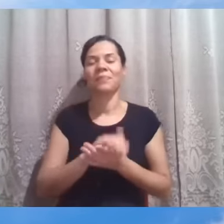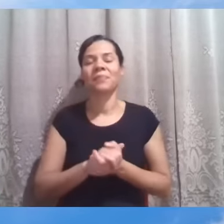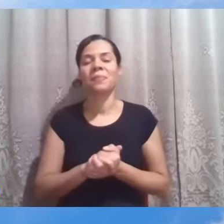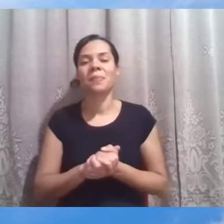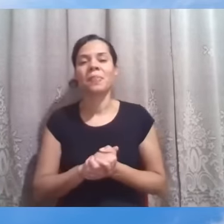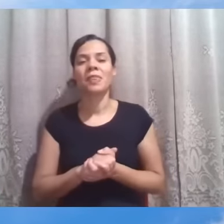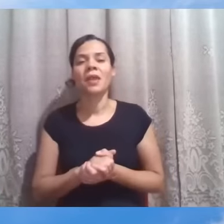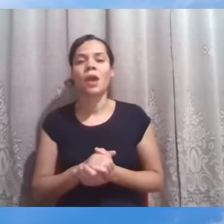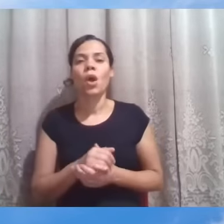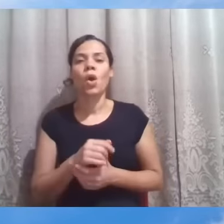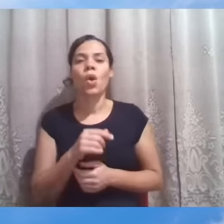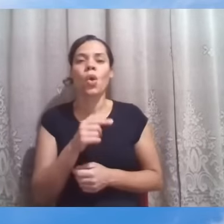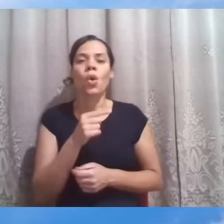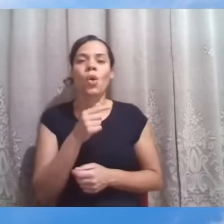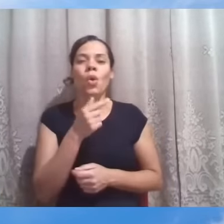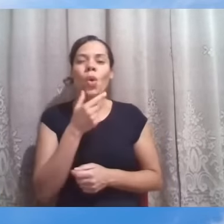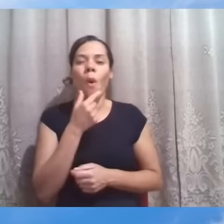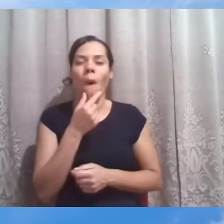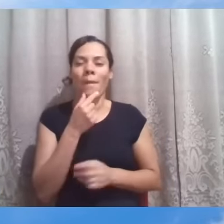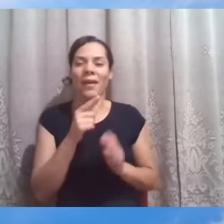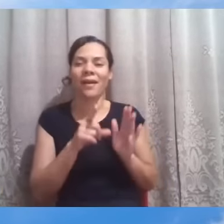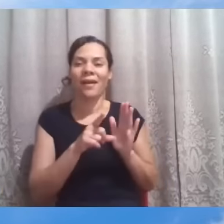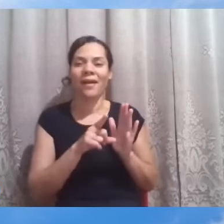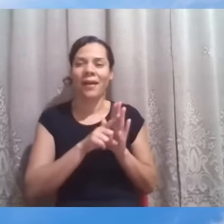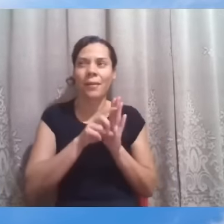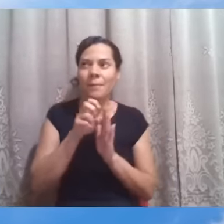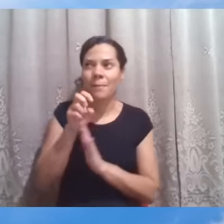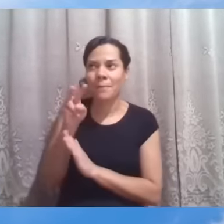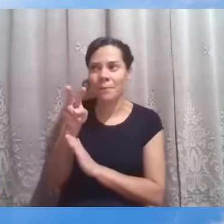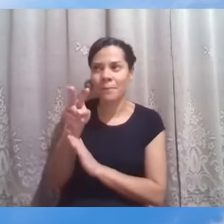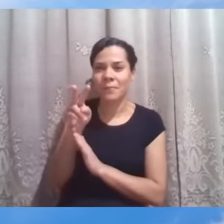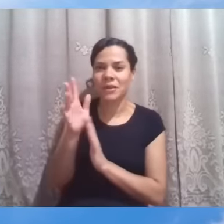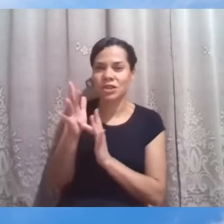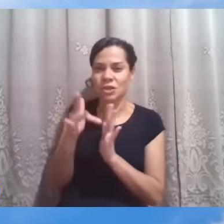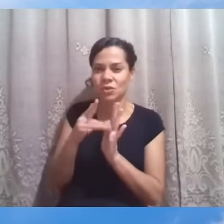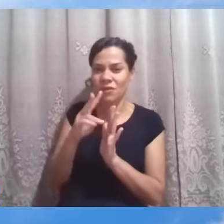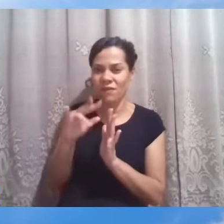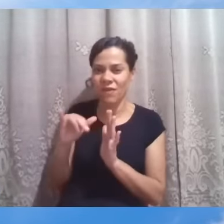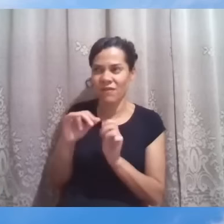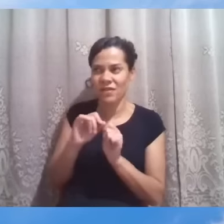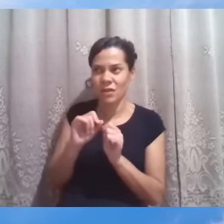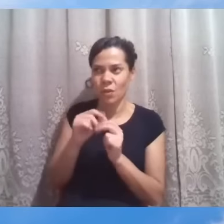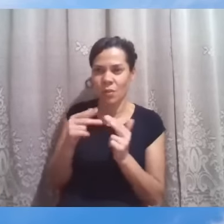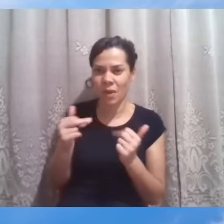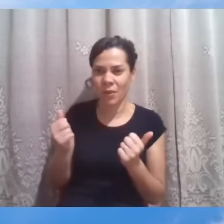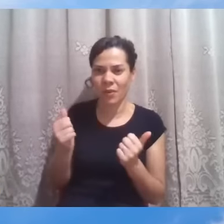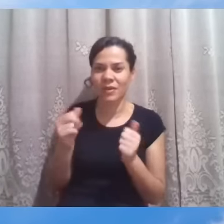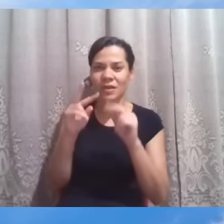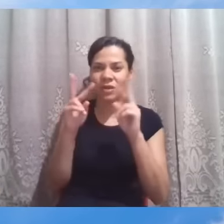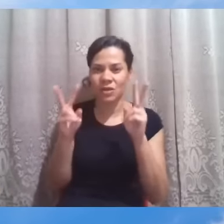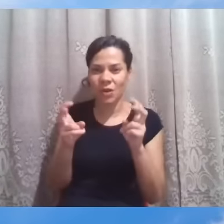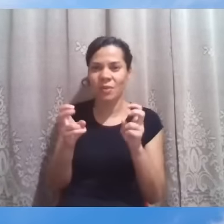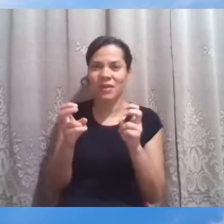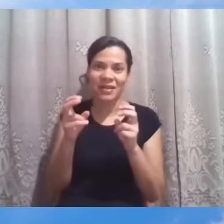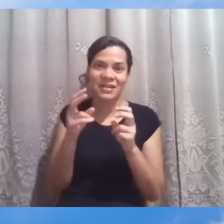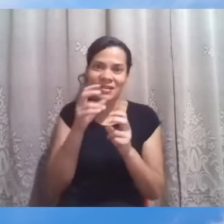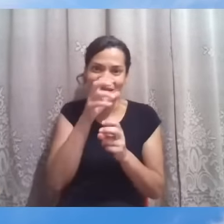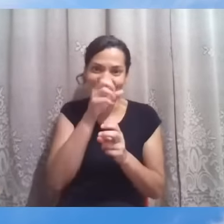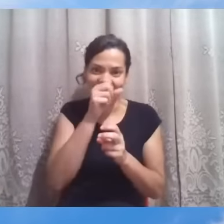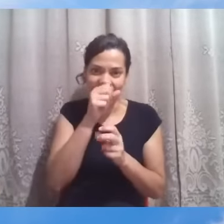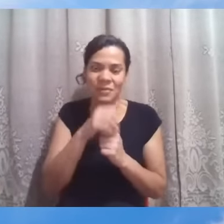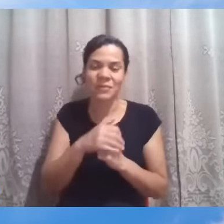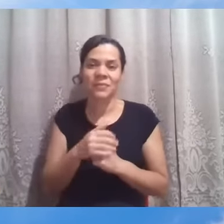olhos fixos em Jesus para ver se ele faria alguma coisa no sábado. Ninguém olhando para o homem necessitado. Jesus